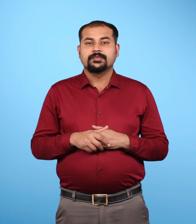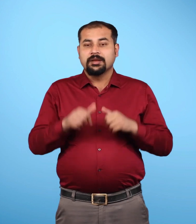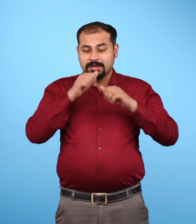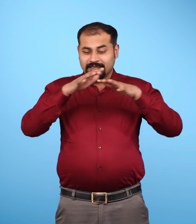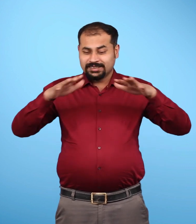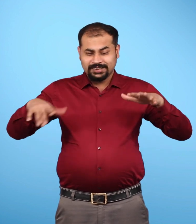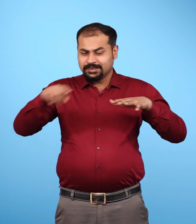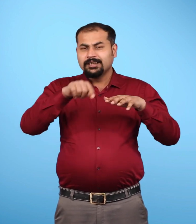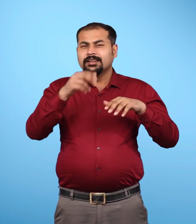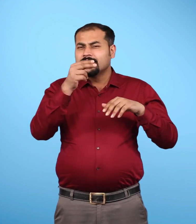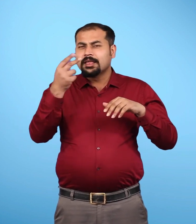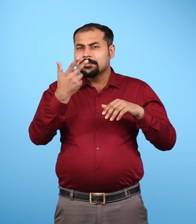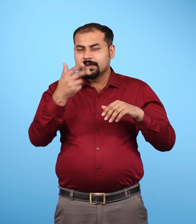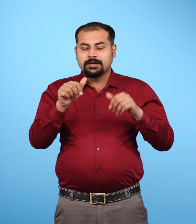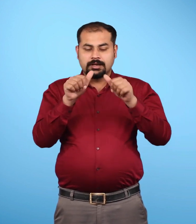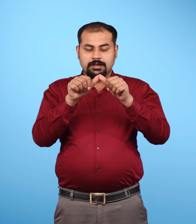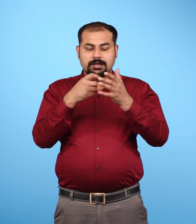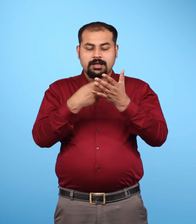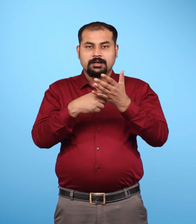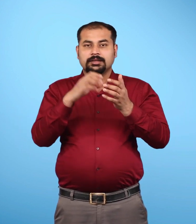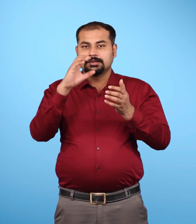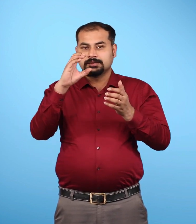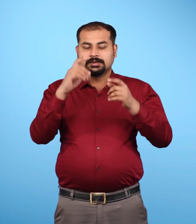आर्किटिक महासागर उत्तर धुव रित्व में स्थित है